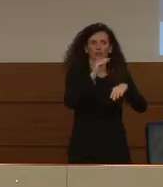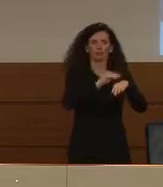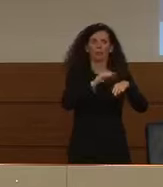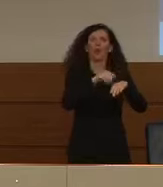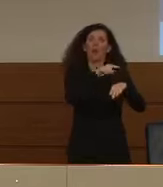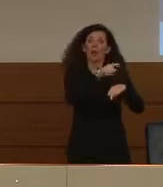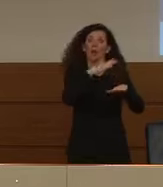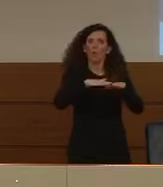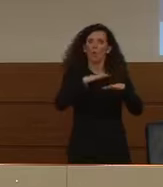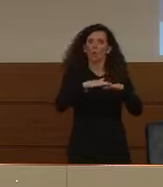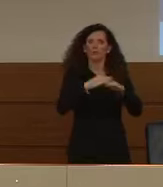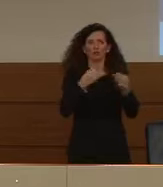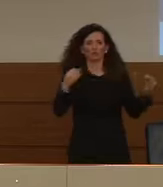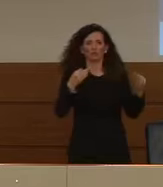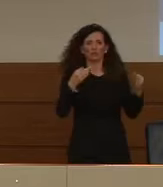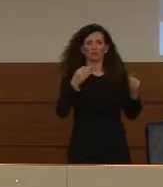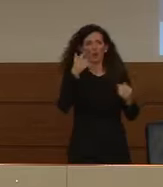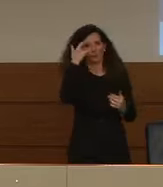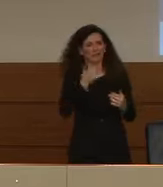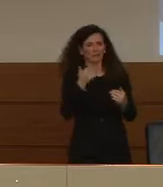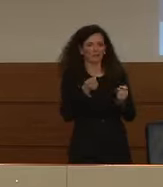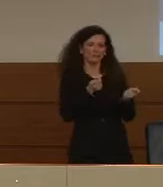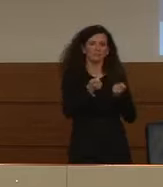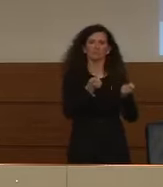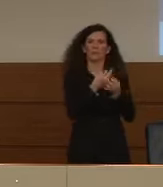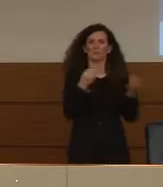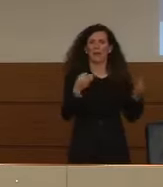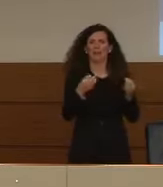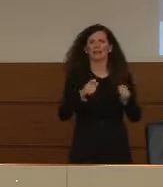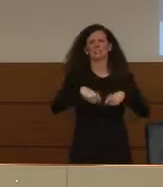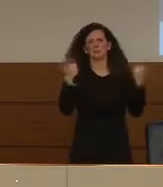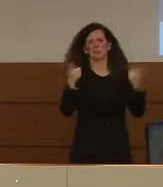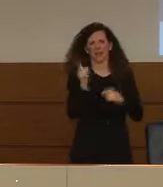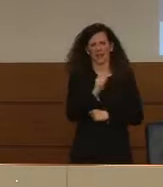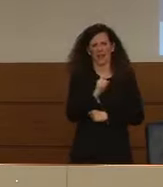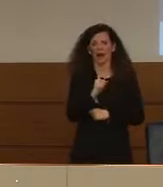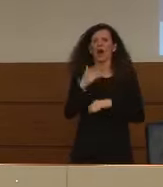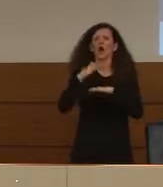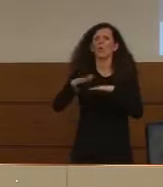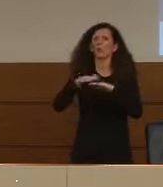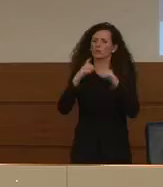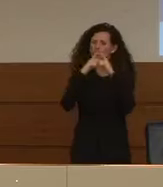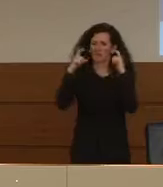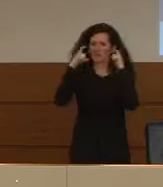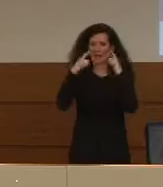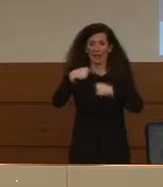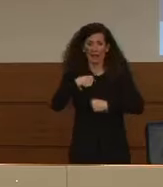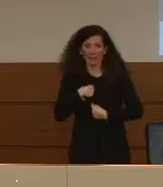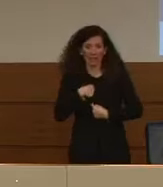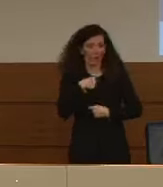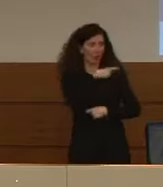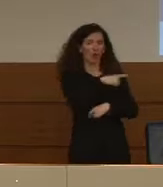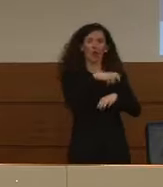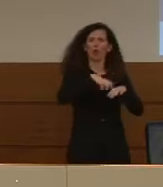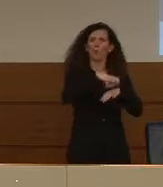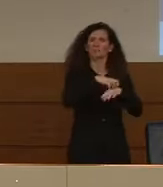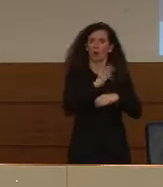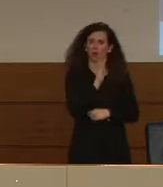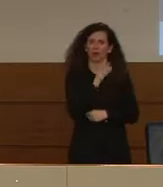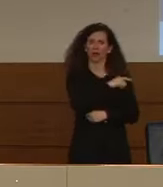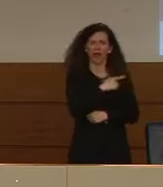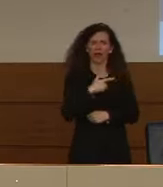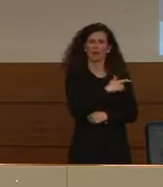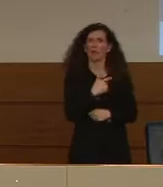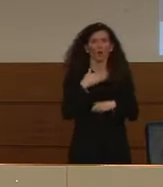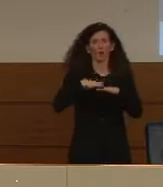intelligente. Riusare i guanti è un non senso. Usare la mascherina quando non serve, né io né il commissario la indossiamo perché stiamo